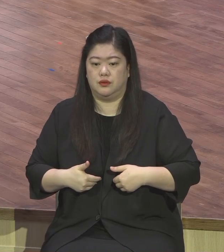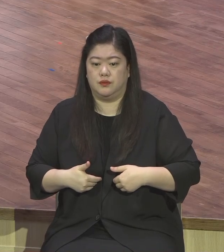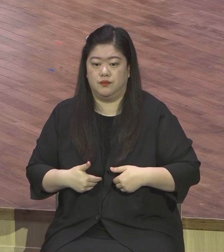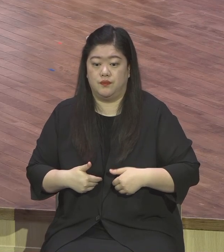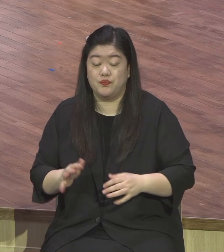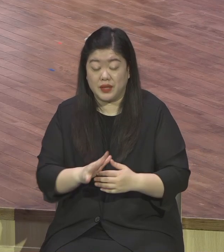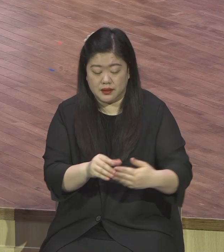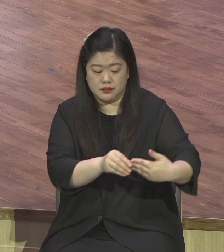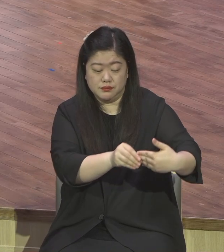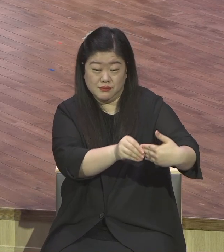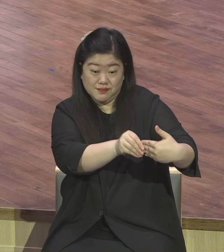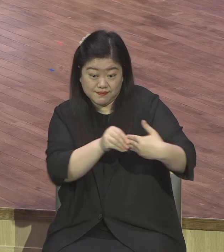다이하드